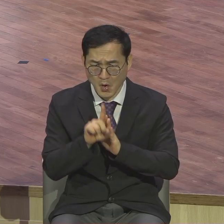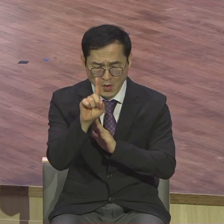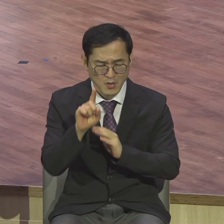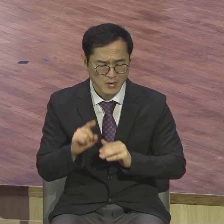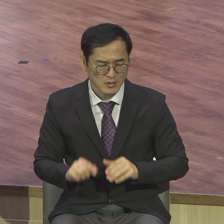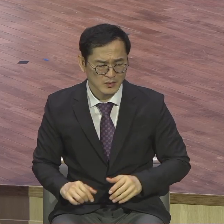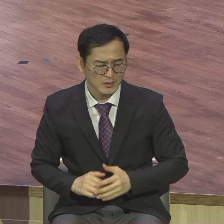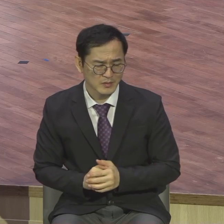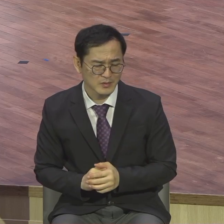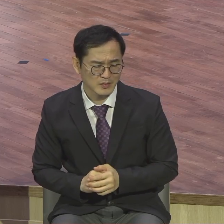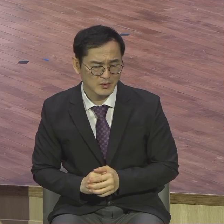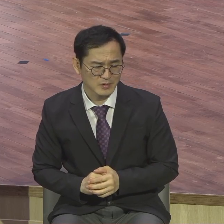얼굴부터